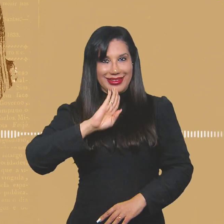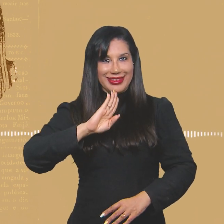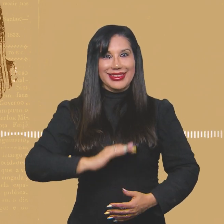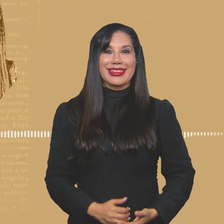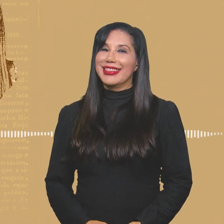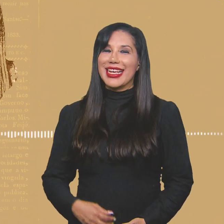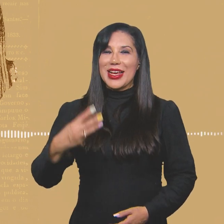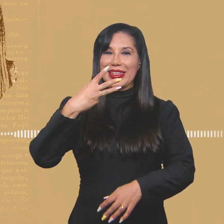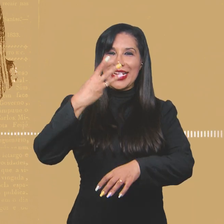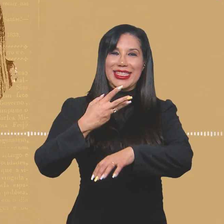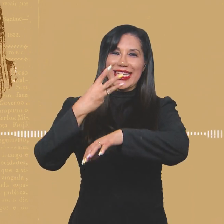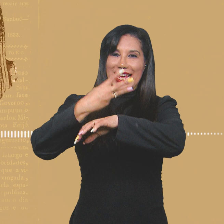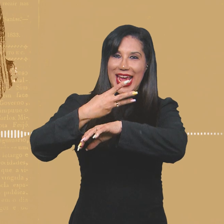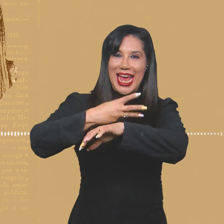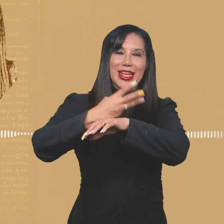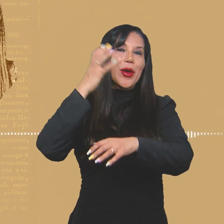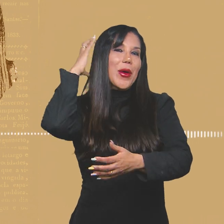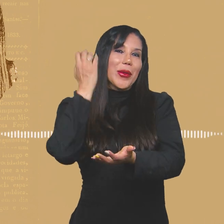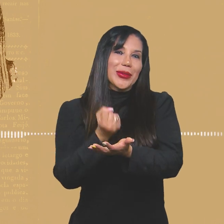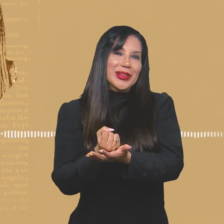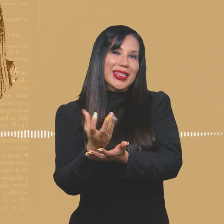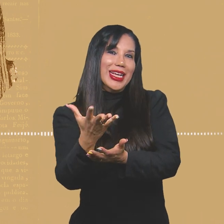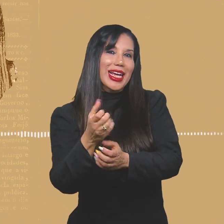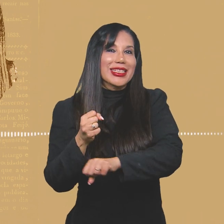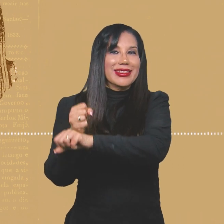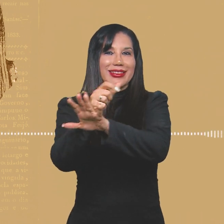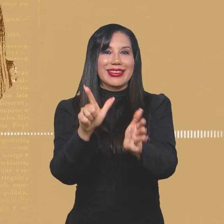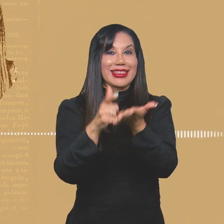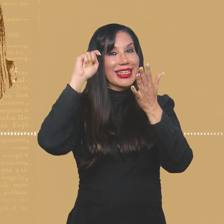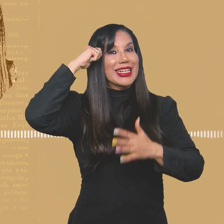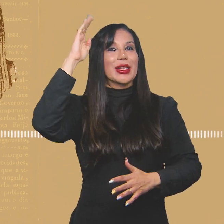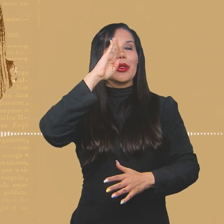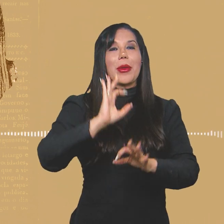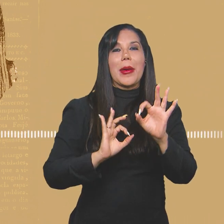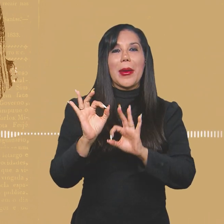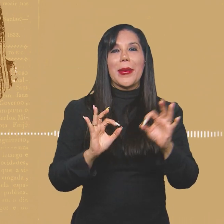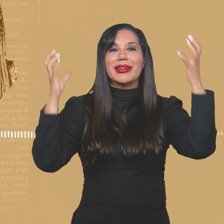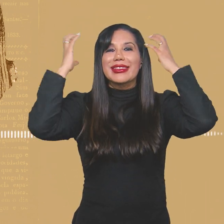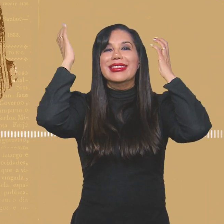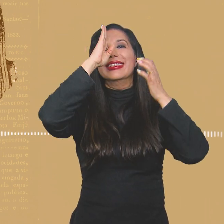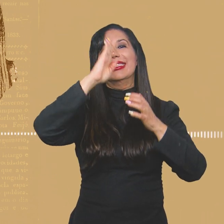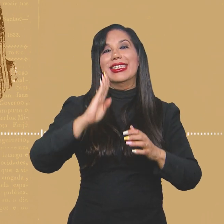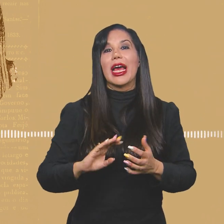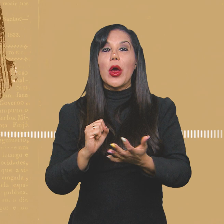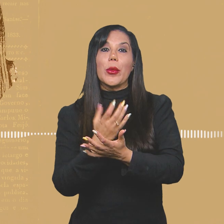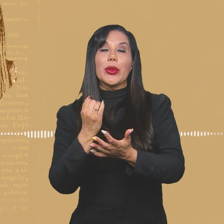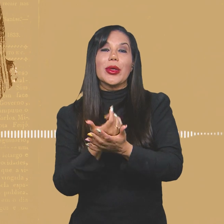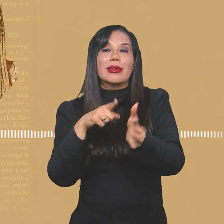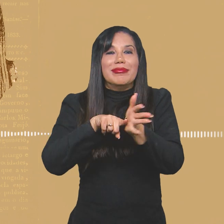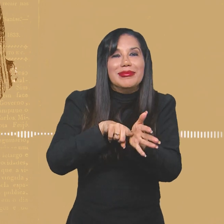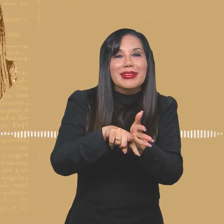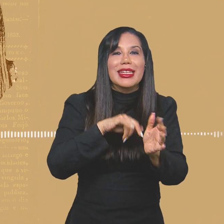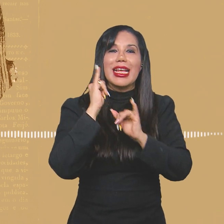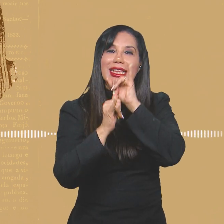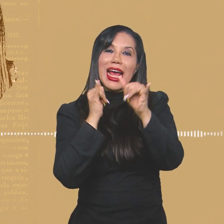gratuita. Esse foi o terceiro episódio do podcast Imprensa Negra no Brasil, produzido pela Rádio